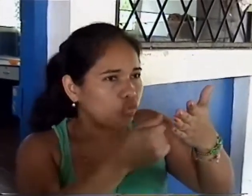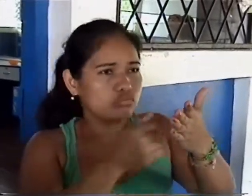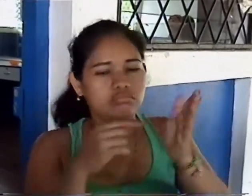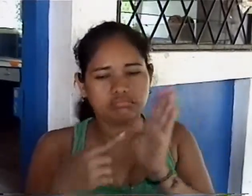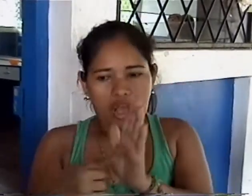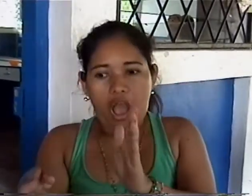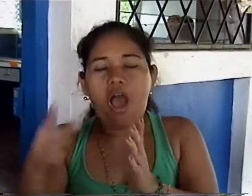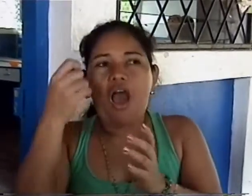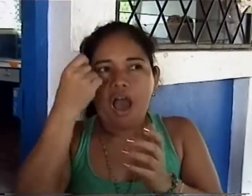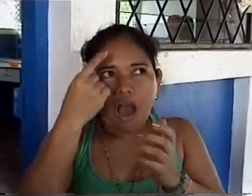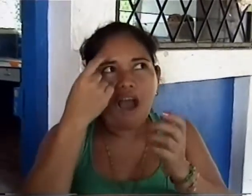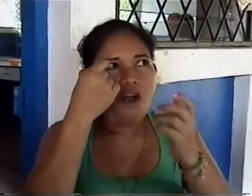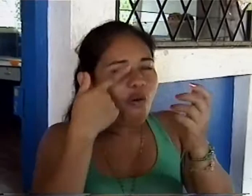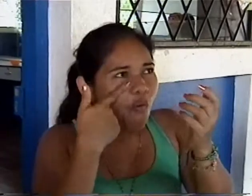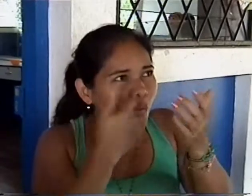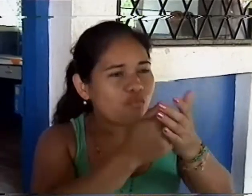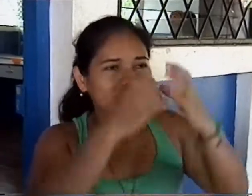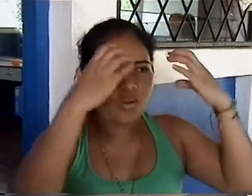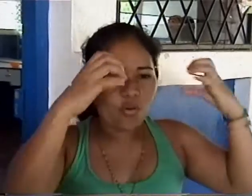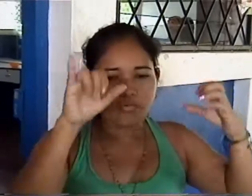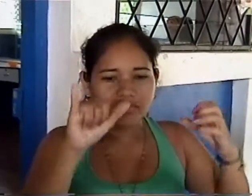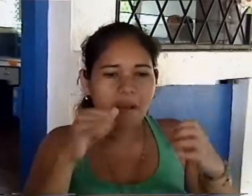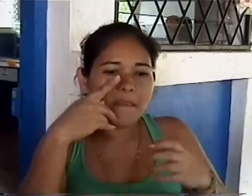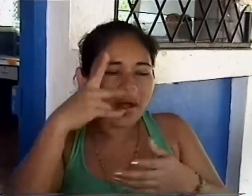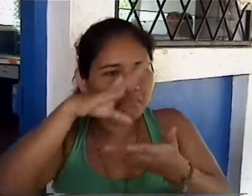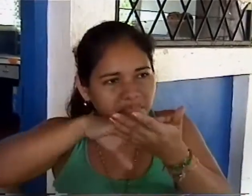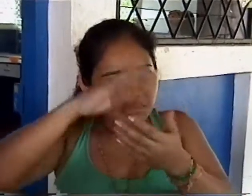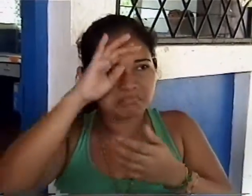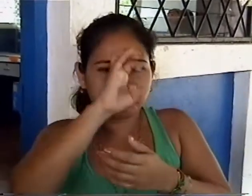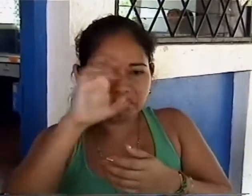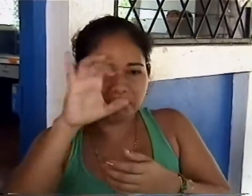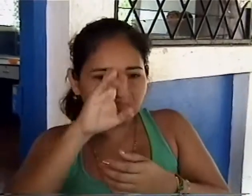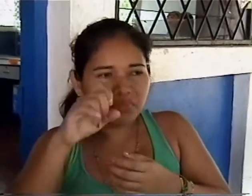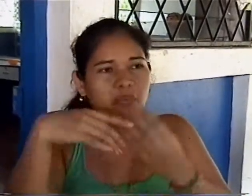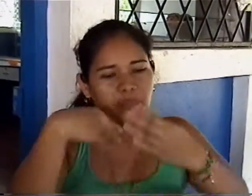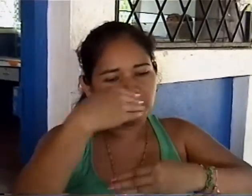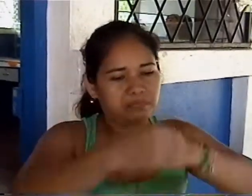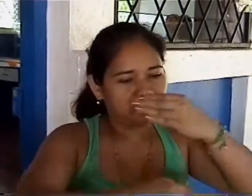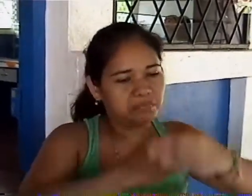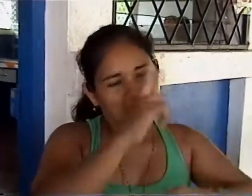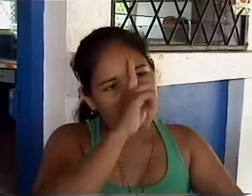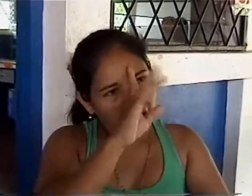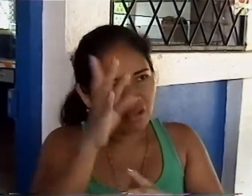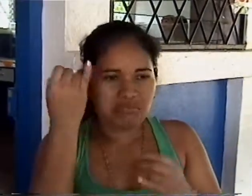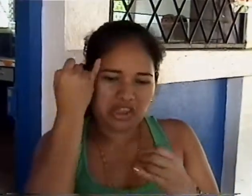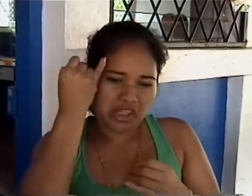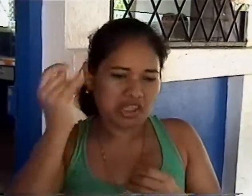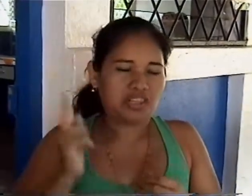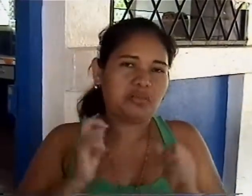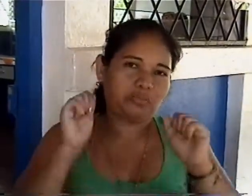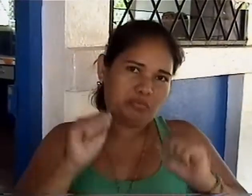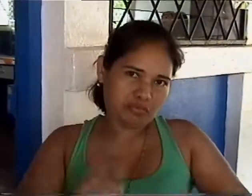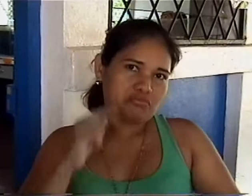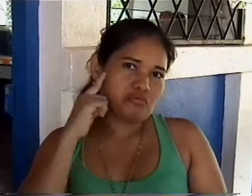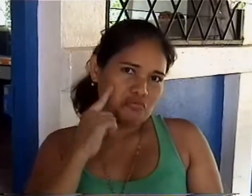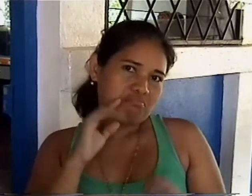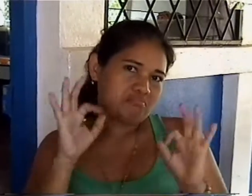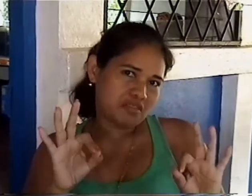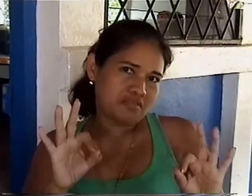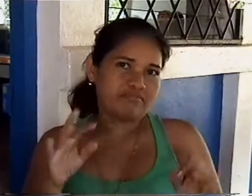tanto en áreas como en dibujos, me encanta ver cómo ellos aprenden rápidamente y procesan la información correctamente y